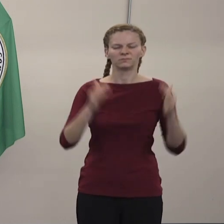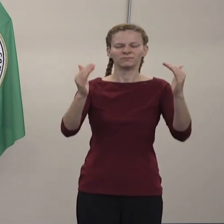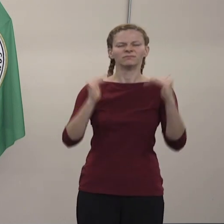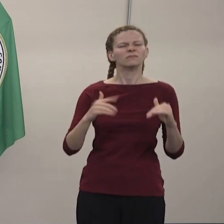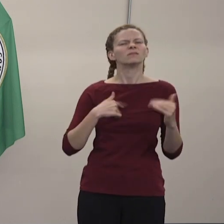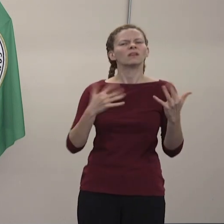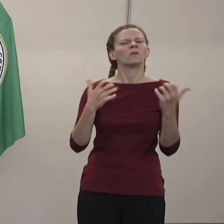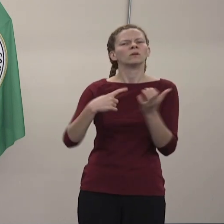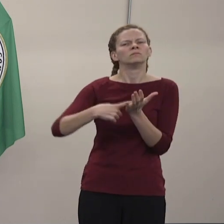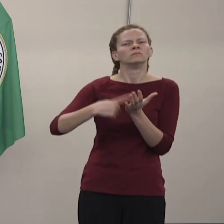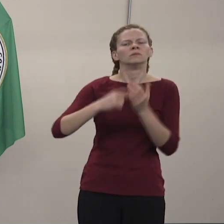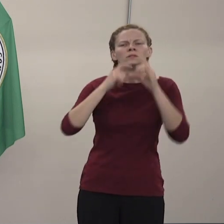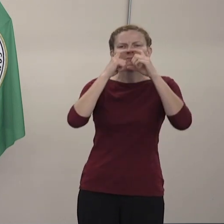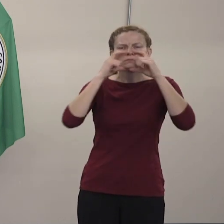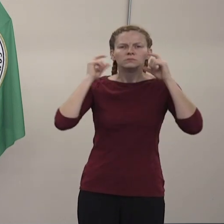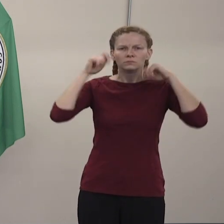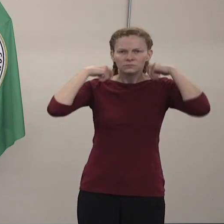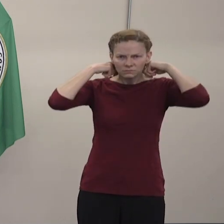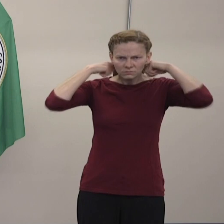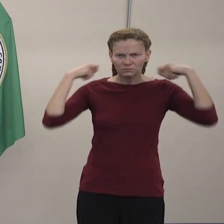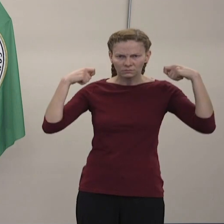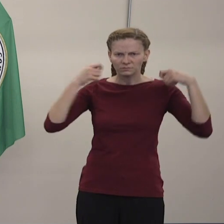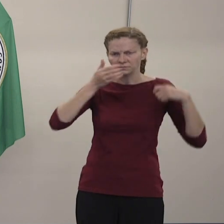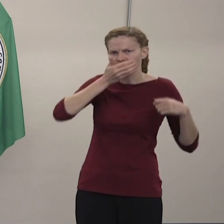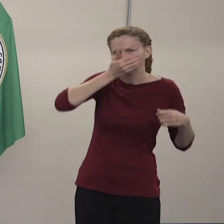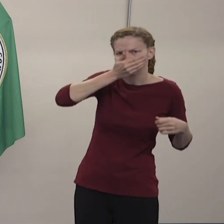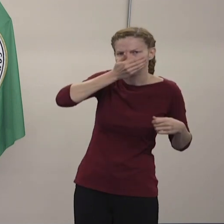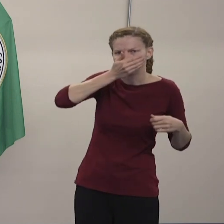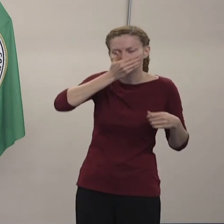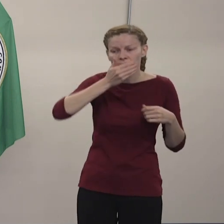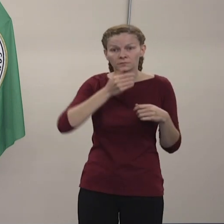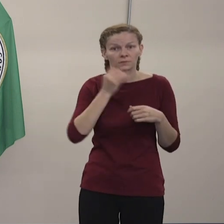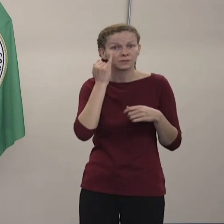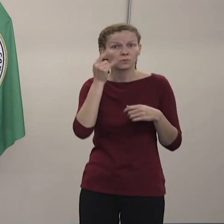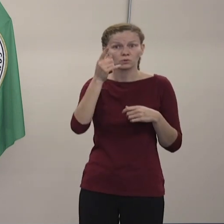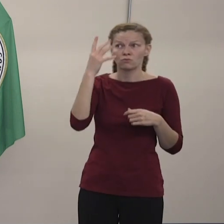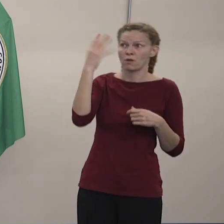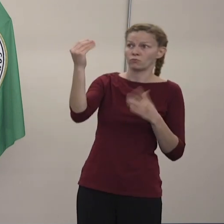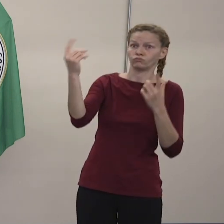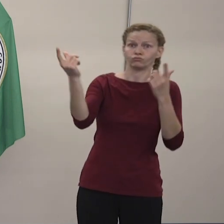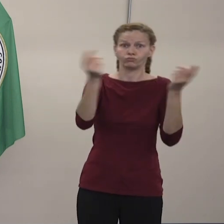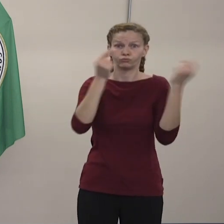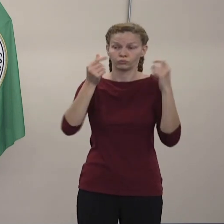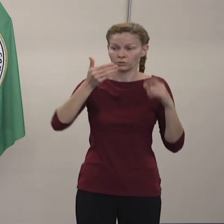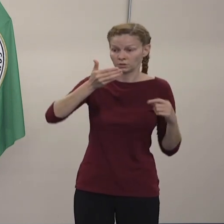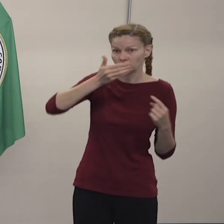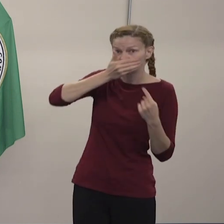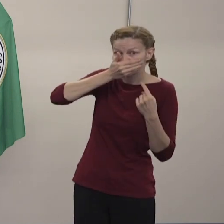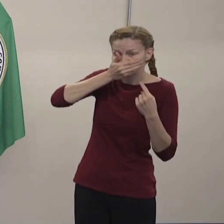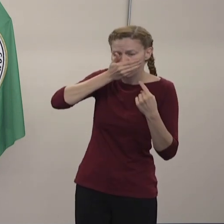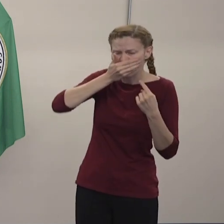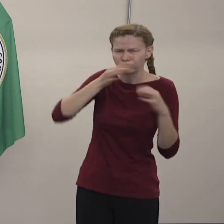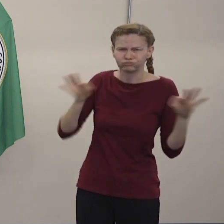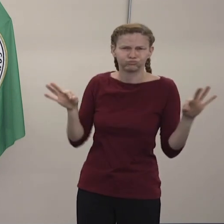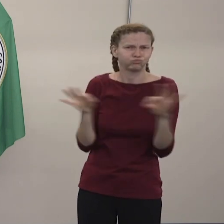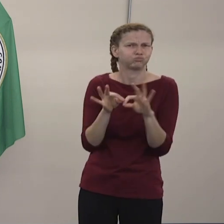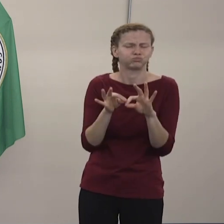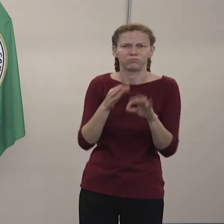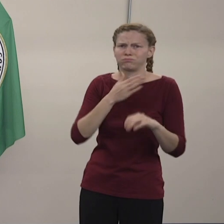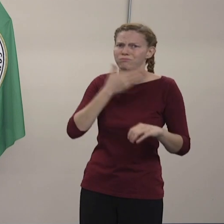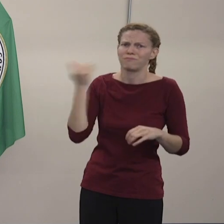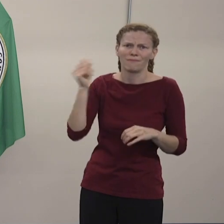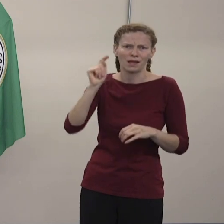las cubiertas de la cara. Usar una cubierta de la cara es una de las mejores herramientas que tenemos hasta ahora